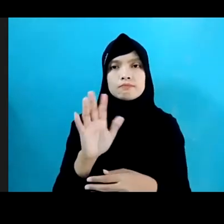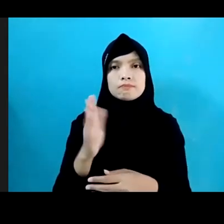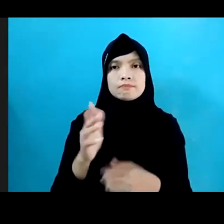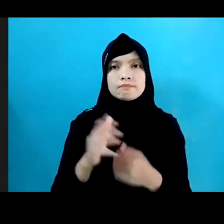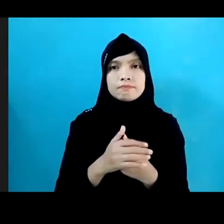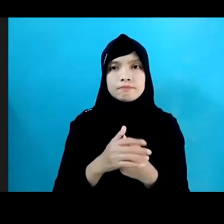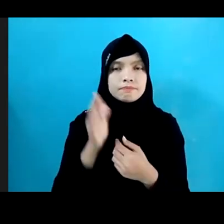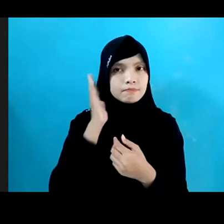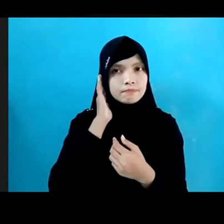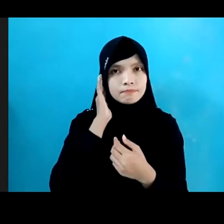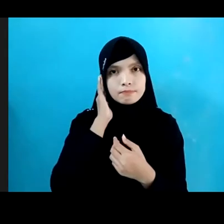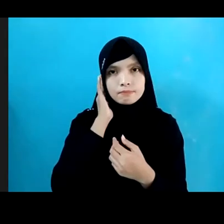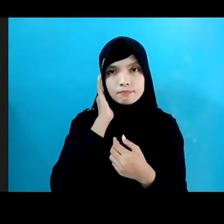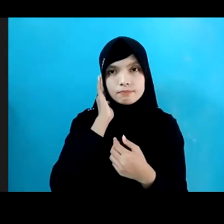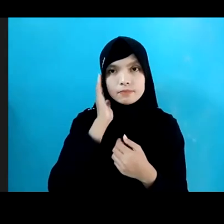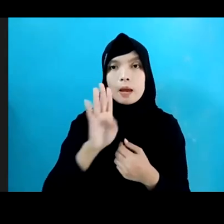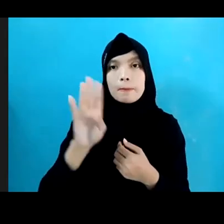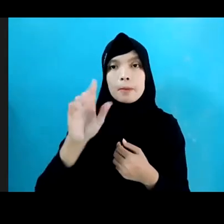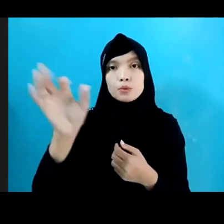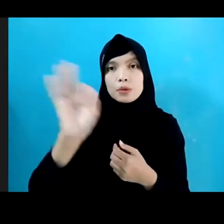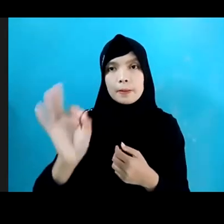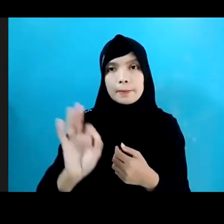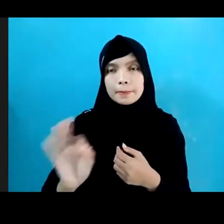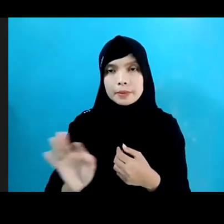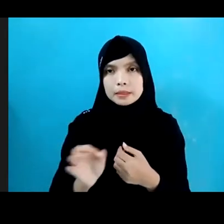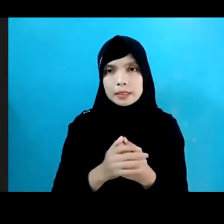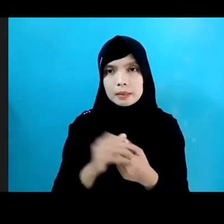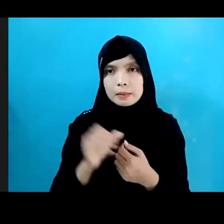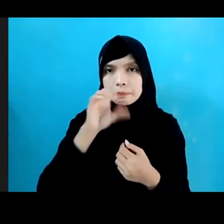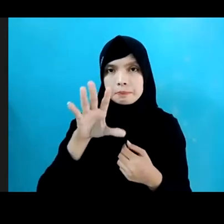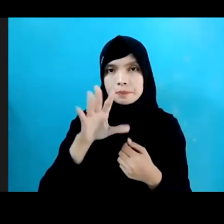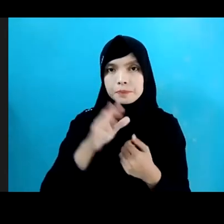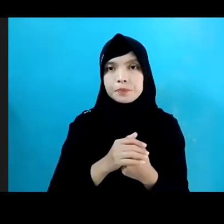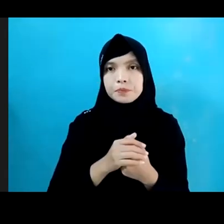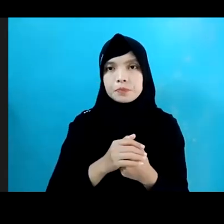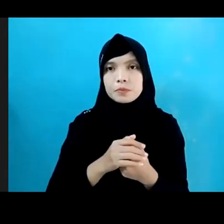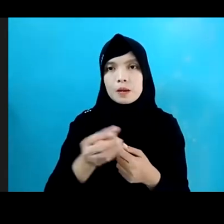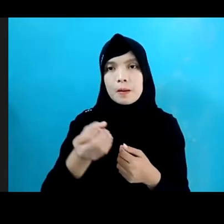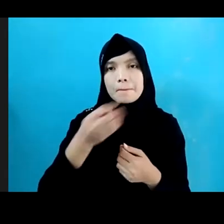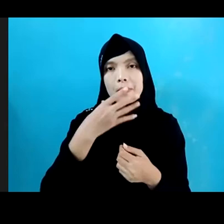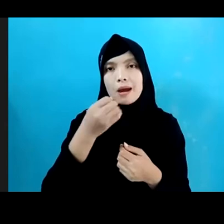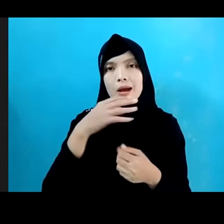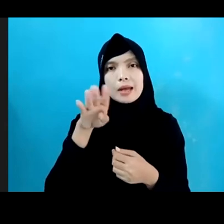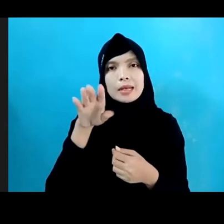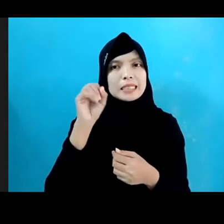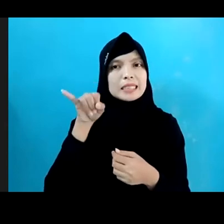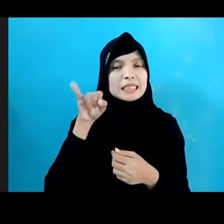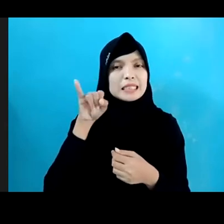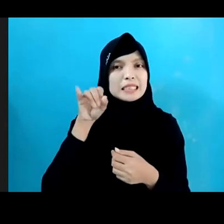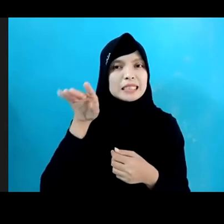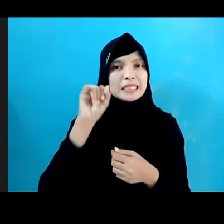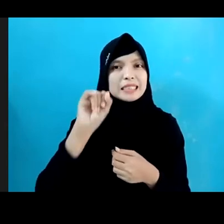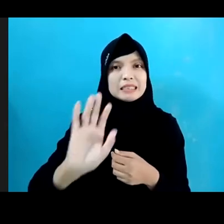Tanpa Kelaparan 46% Dari Responden Menyatakan Mereka Tidak Makan Makan Makan Berkeci Setiap Hari Di Masa